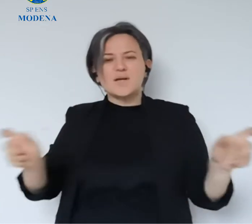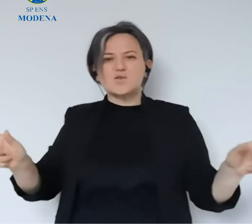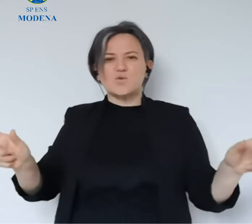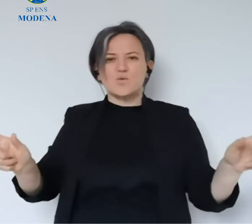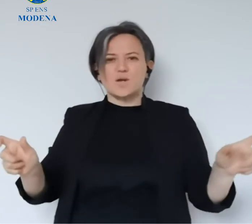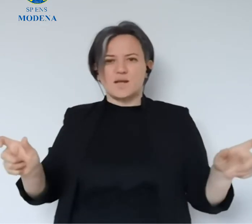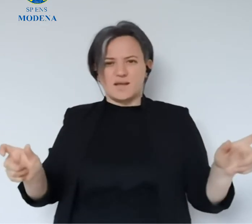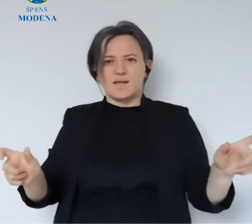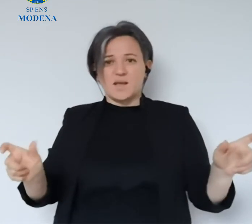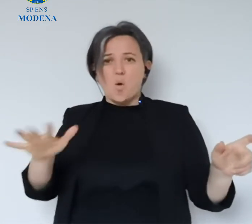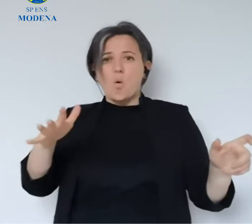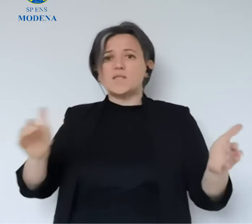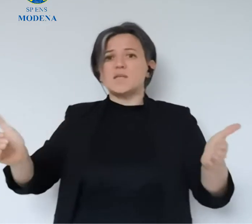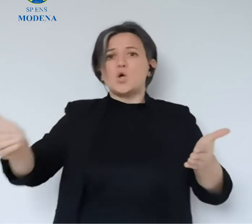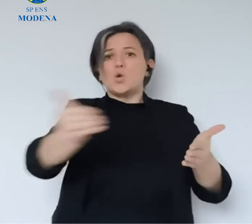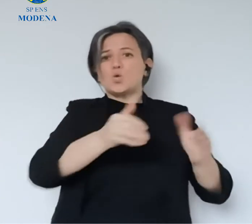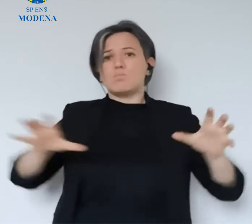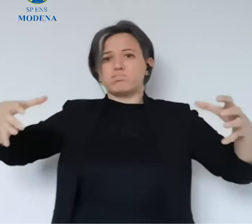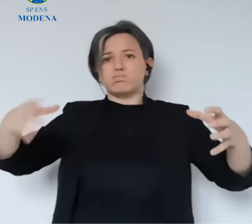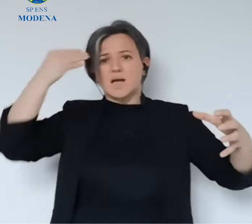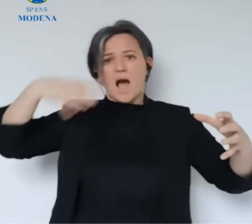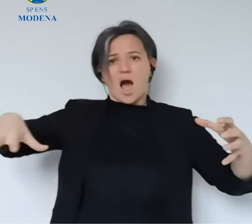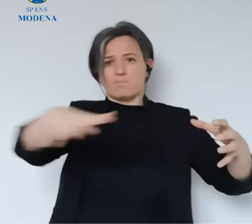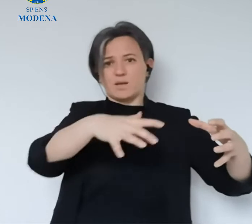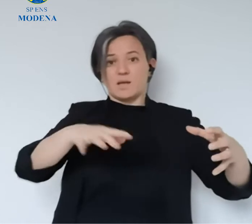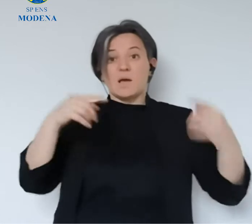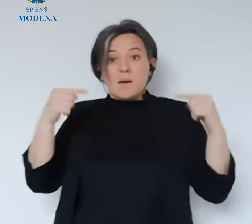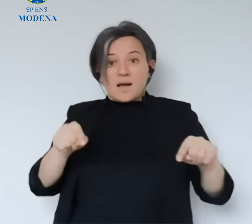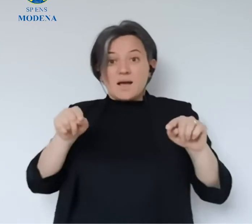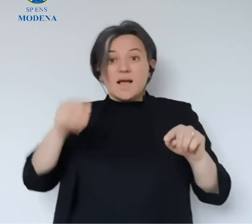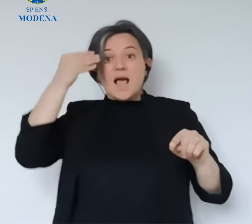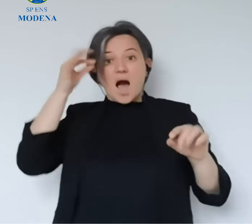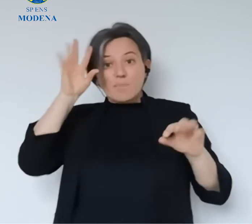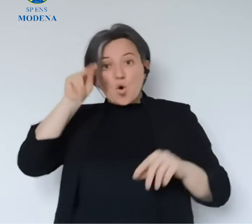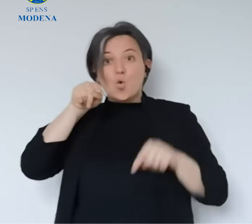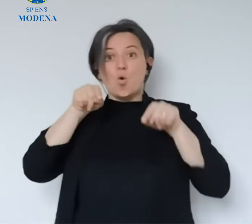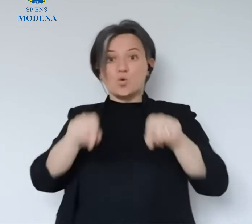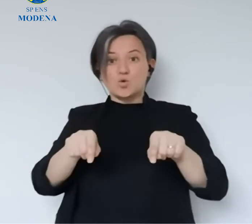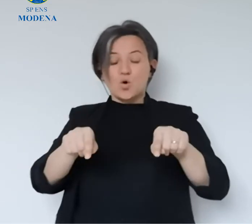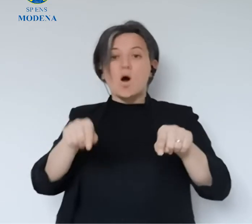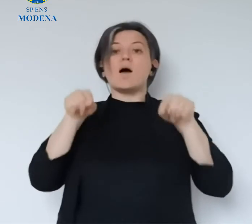fare la lista probabilmente ricomprenderei una parte fondamentale della nostra